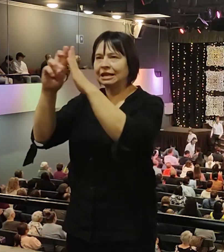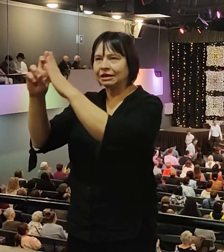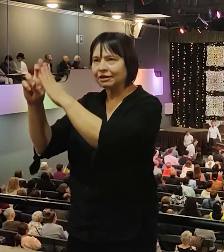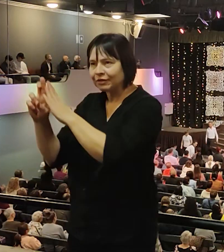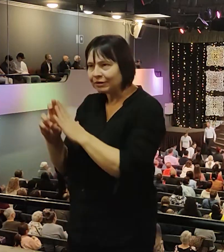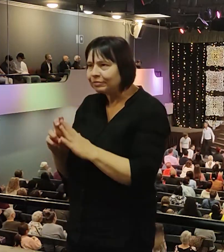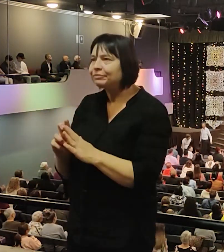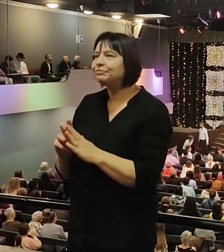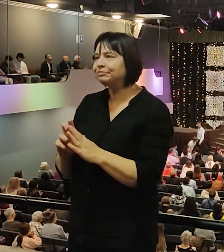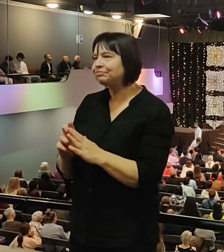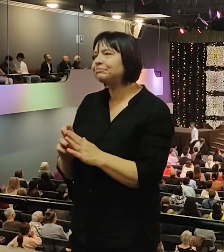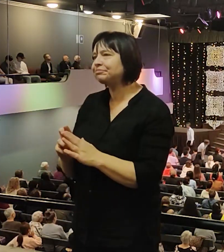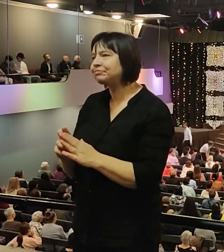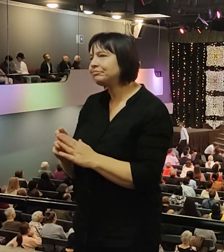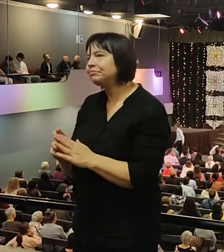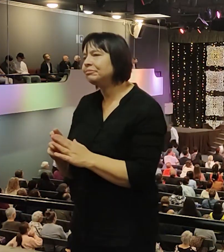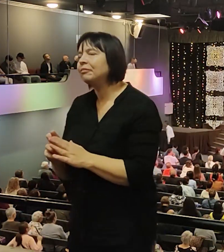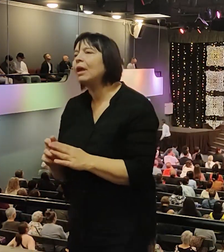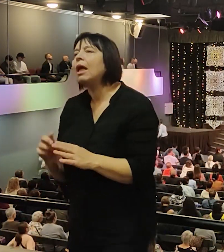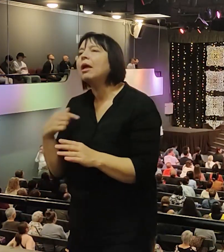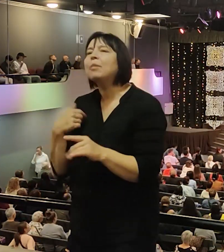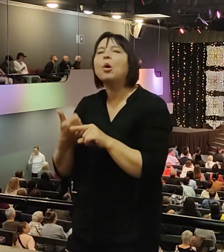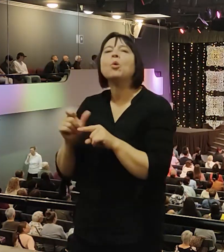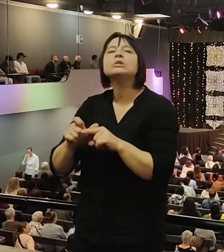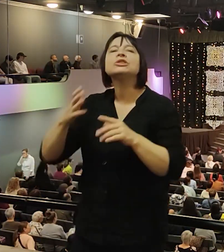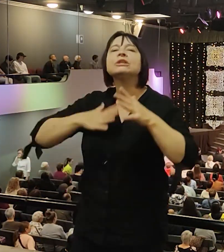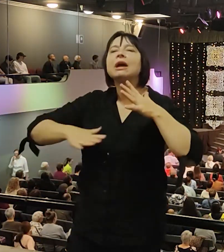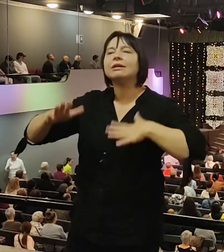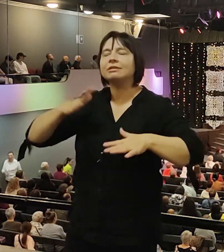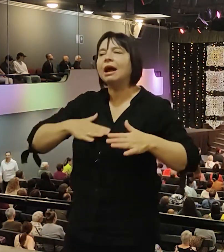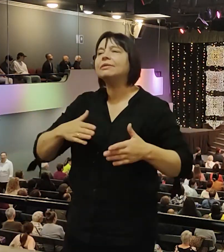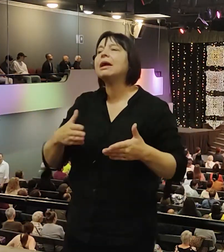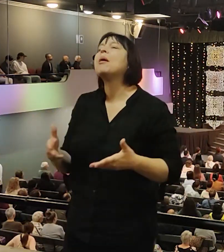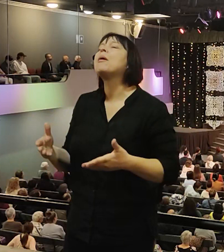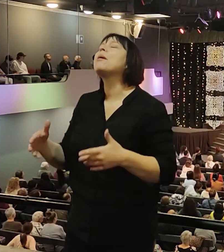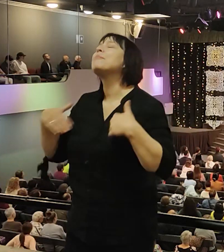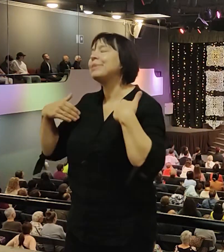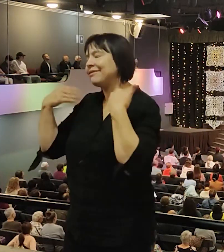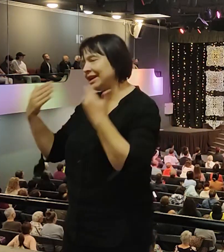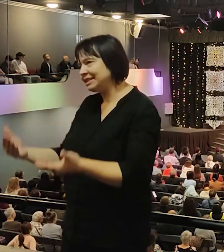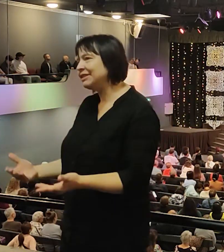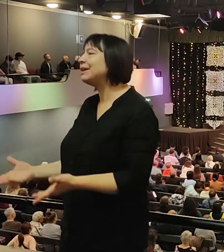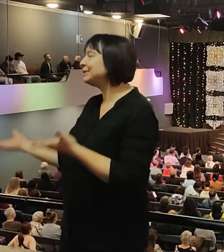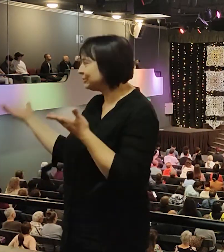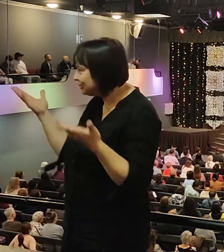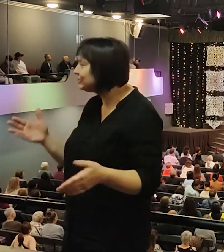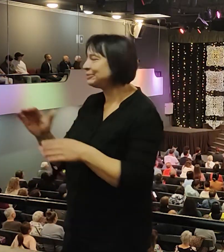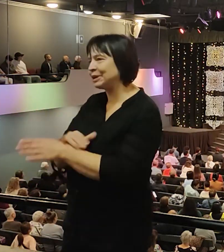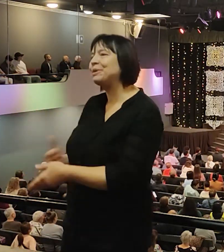Служите Бога Росква. Мы очень рады вас приветствовать, Юханас Йостус Рейнан Кошки-Ленисдер. Welcome.